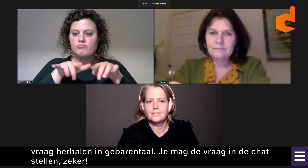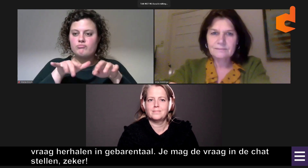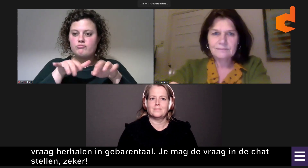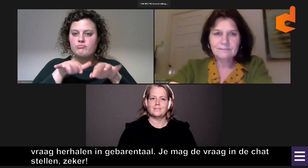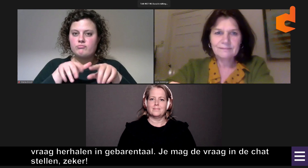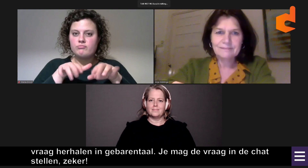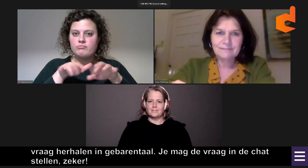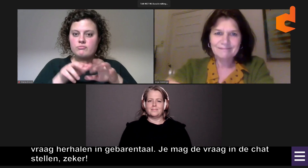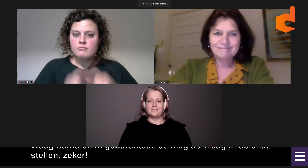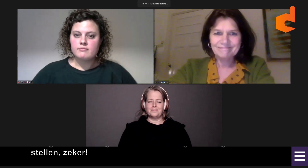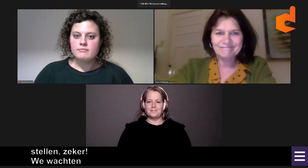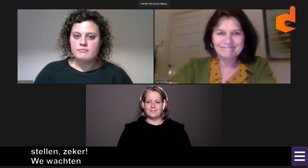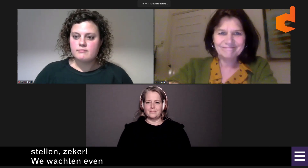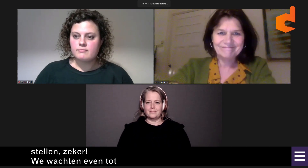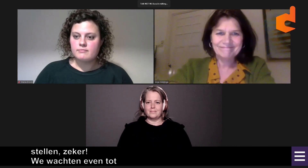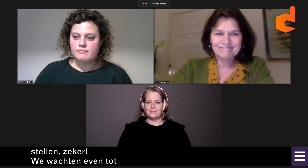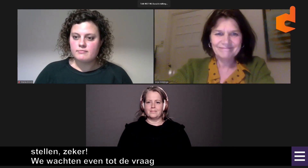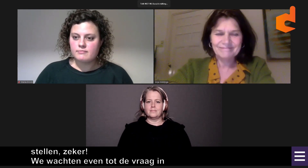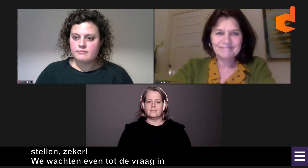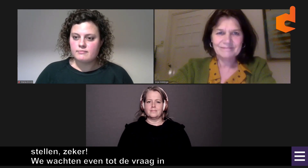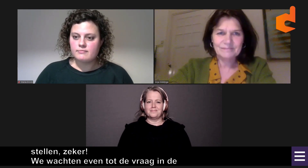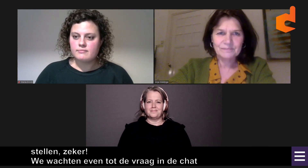We wachten nu even tot de vraag in de chat terecht komt.